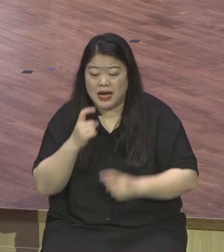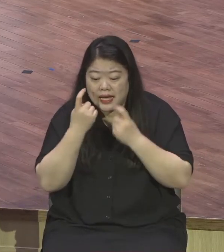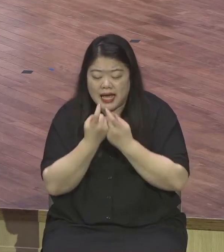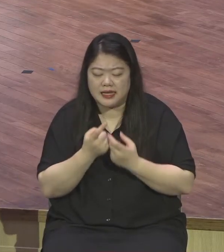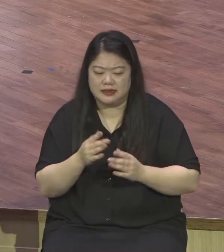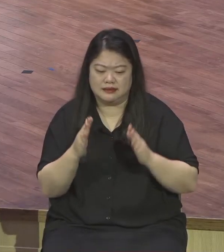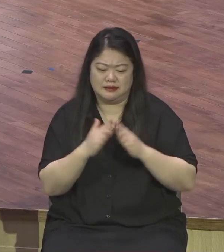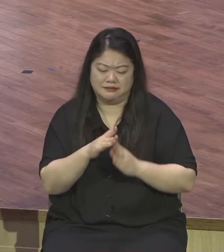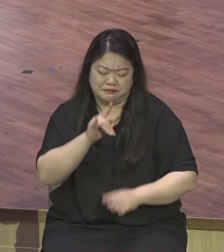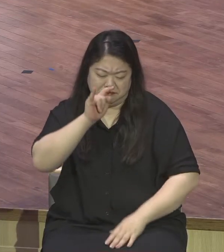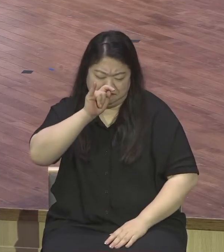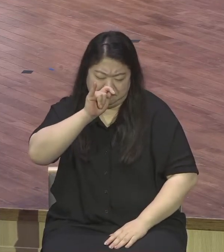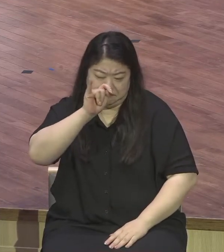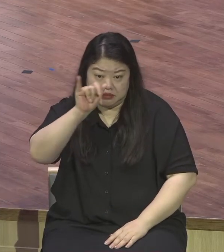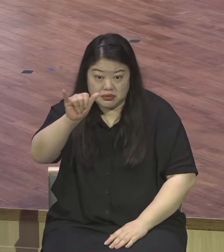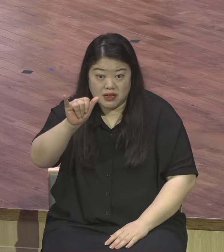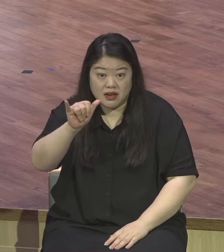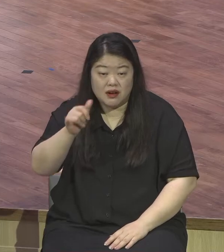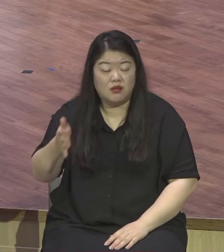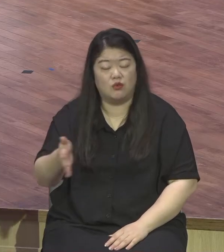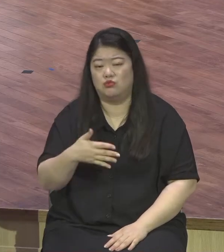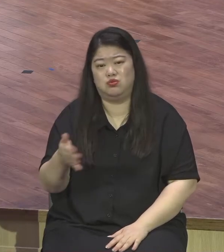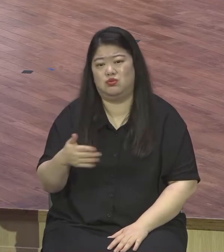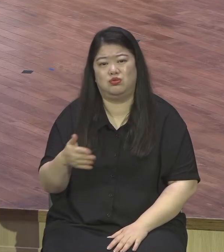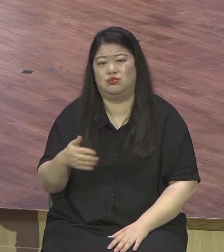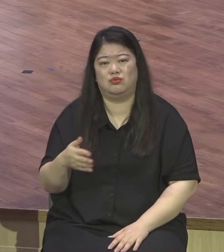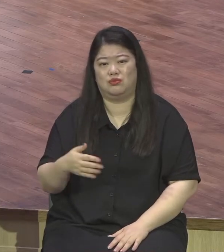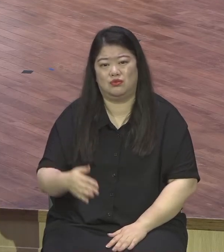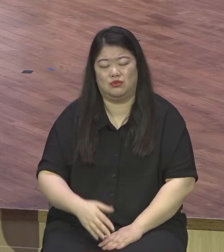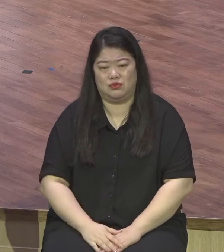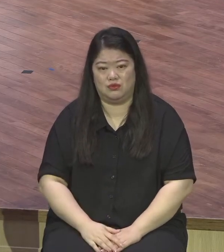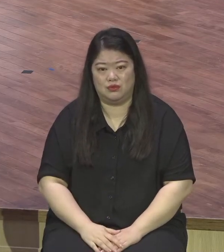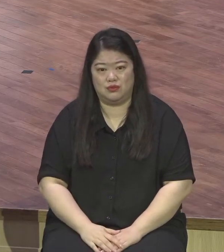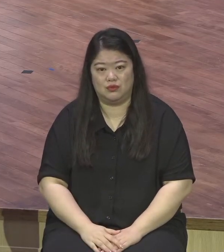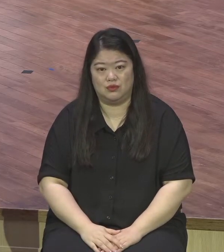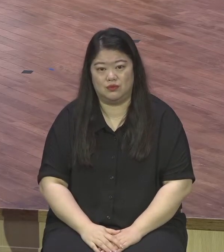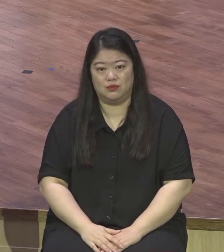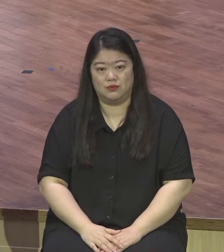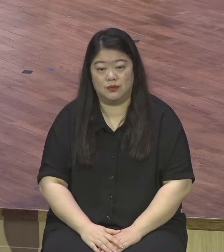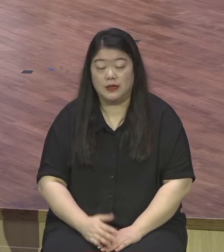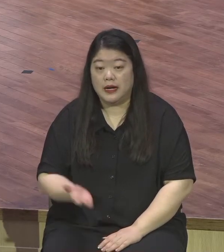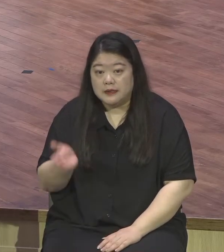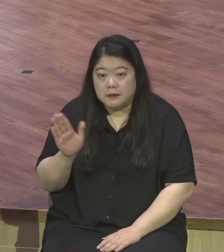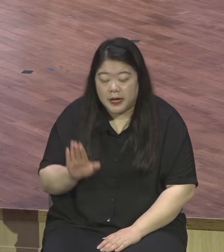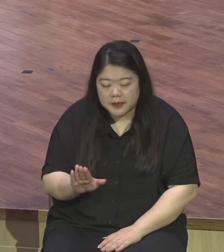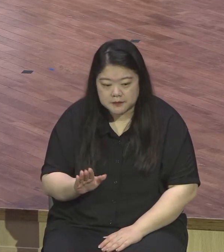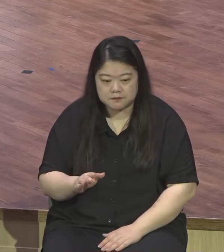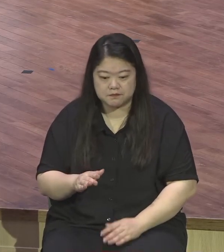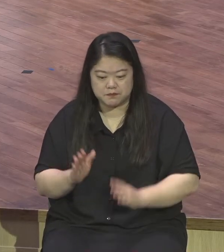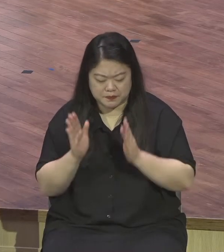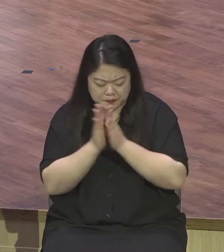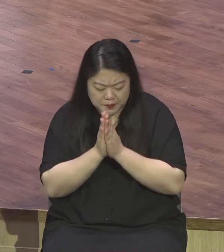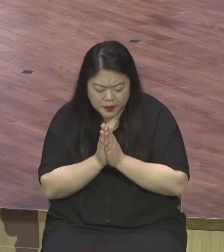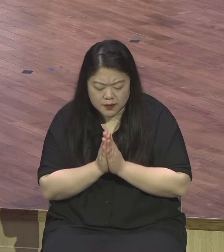가깝다 어렵죠 그런 것 최선을 다 했어요 말로 다 못해요